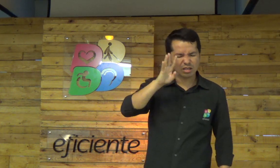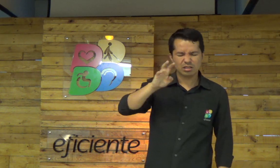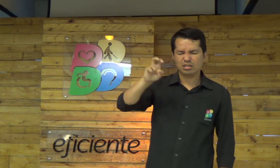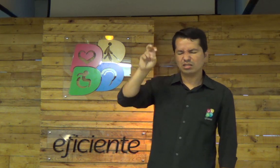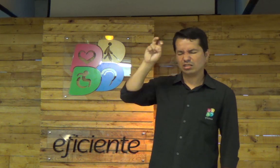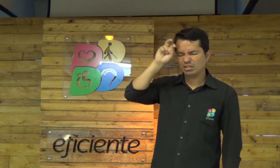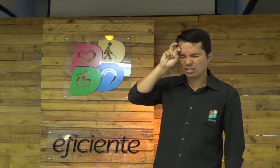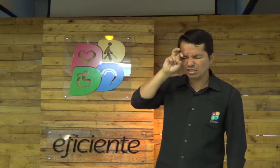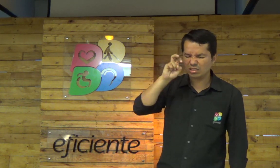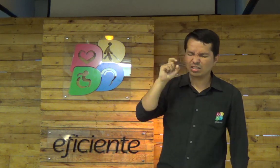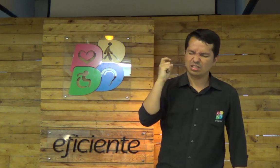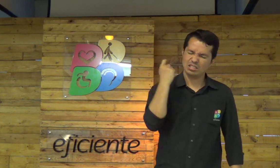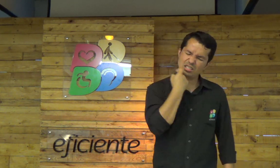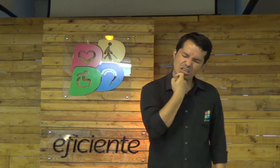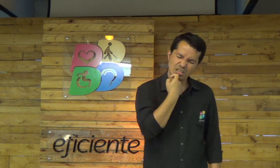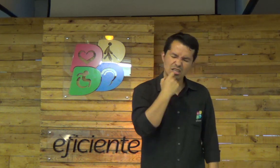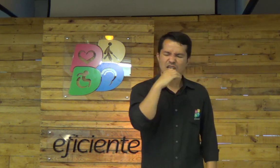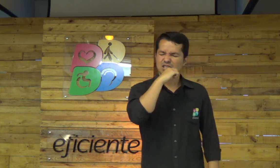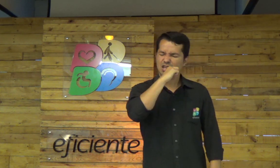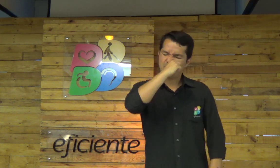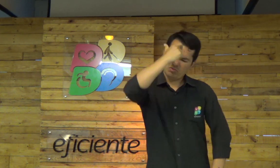segunda, terça, durante a semana, Deus,